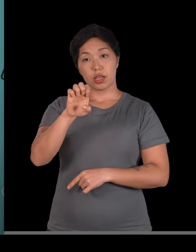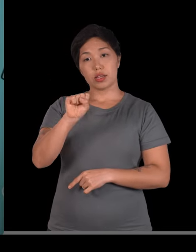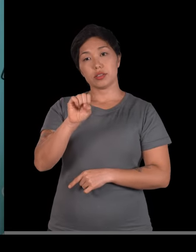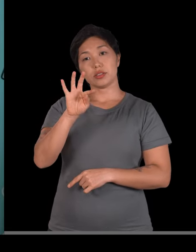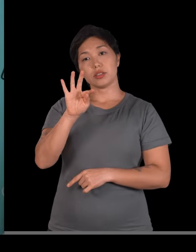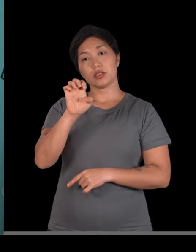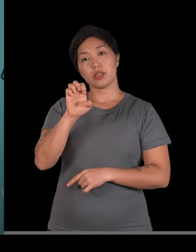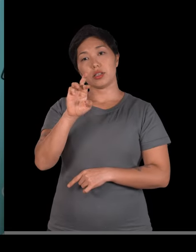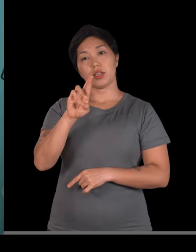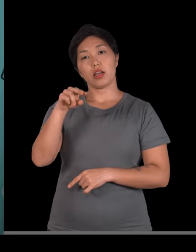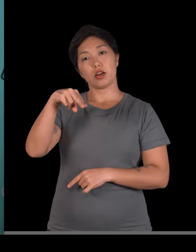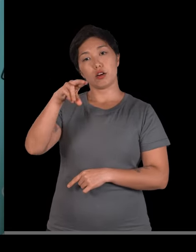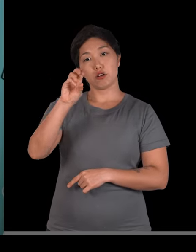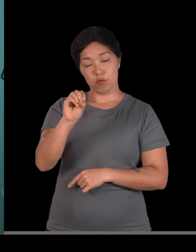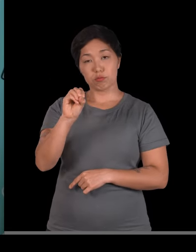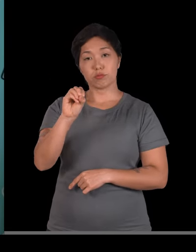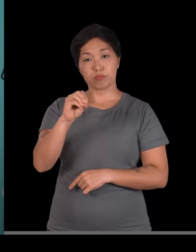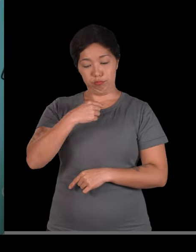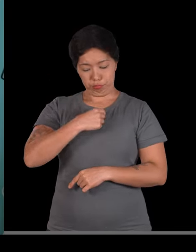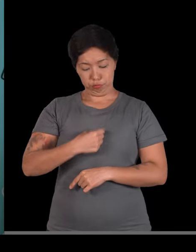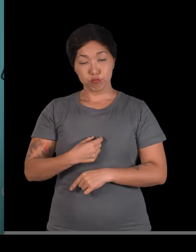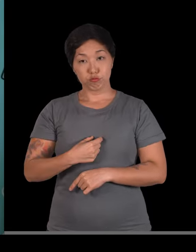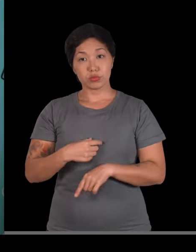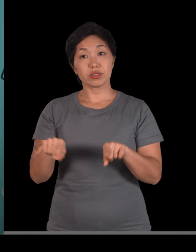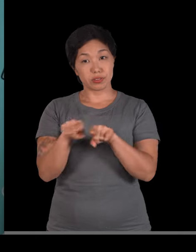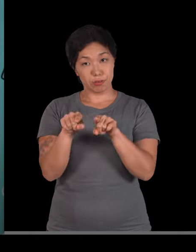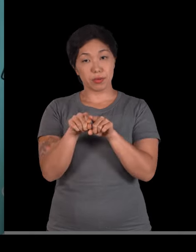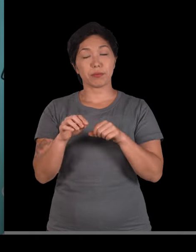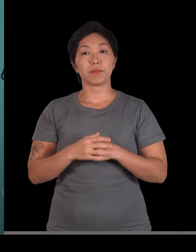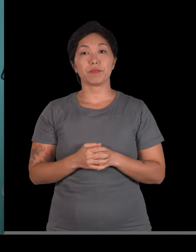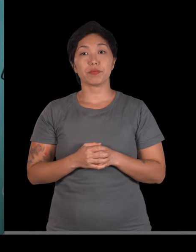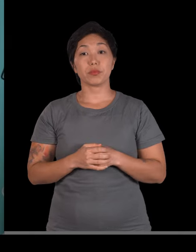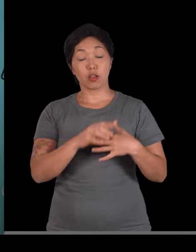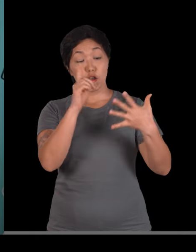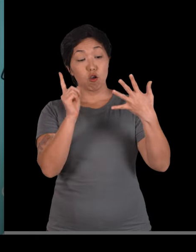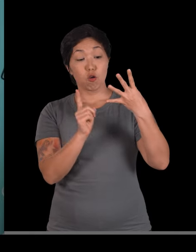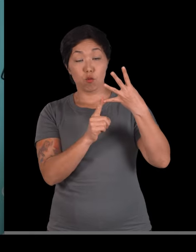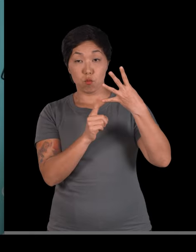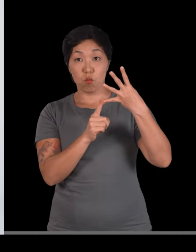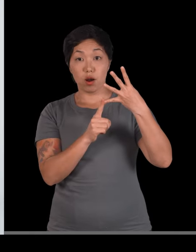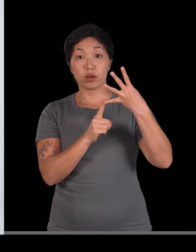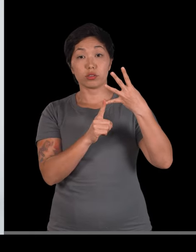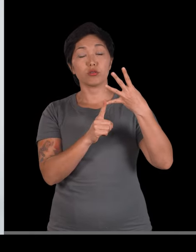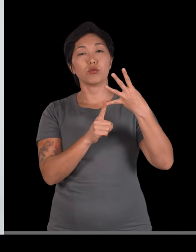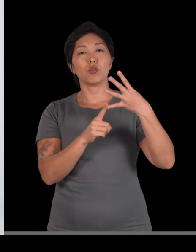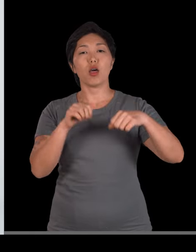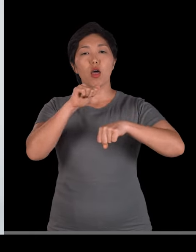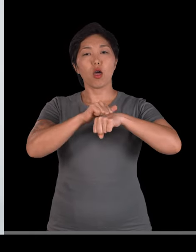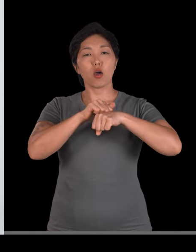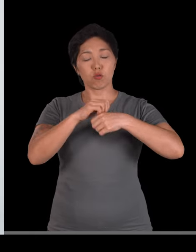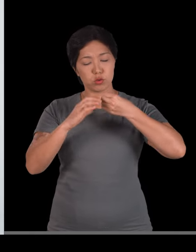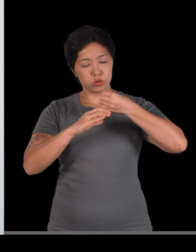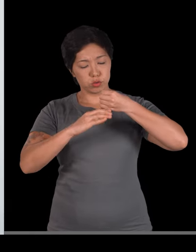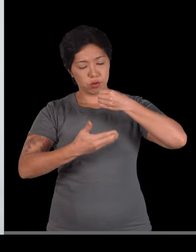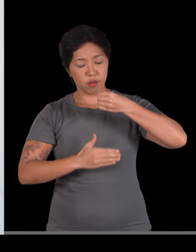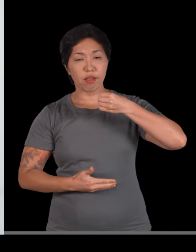Também é um osso laminar. E outro tipo são os ossos irregulares. Dá uma olhada aí como os ossos da coluna,